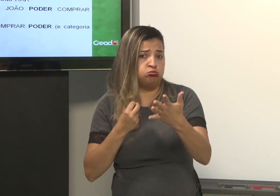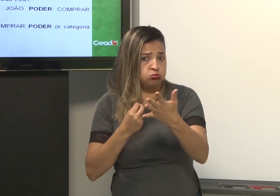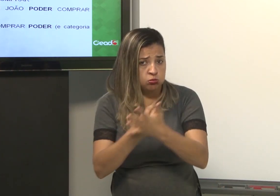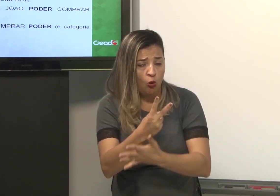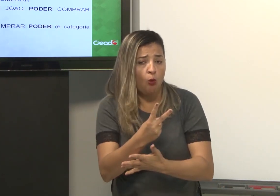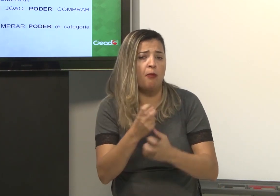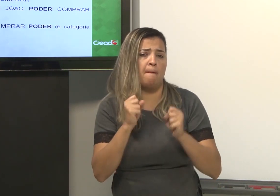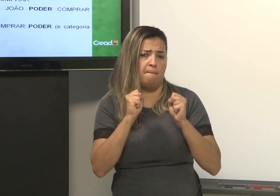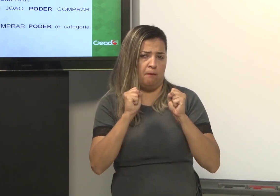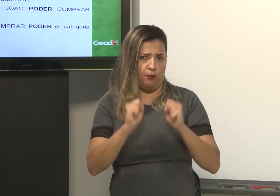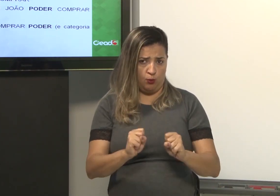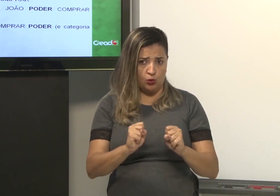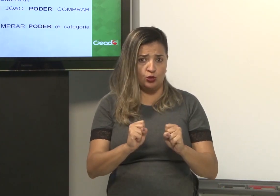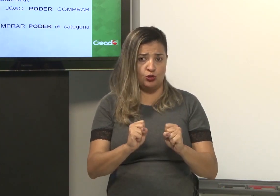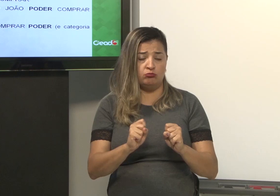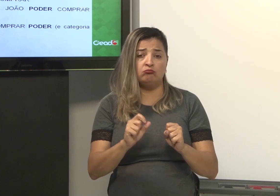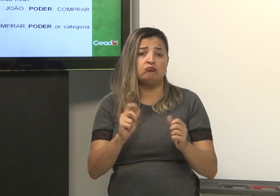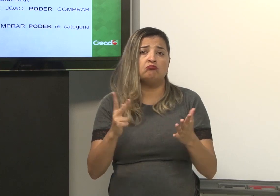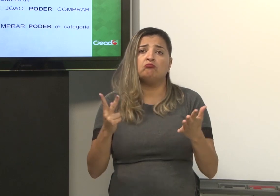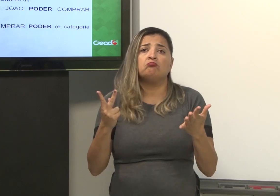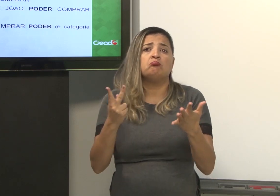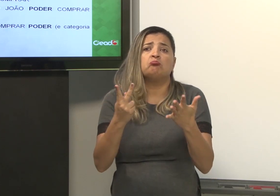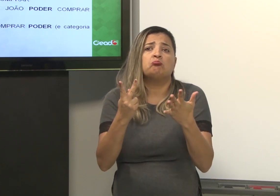O João pode comprar um carro.